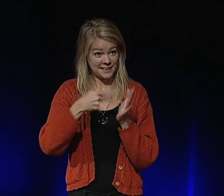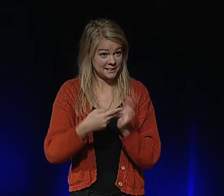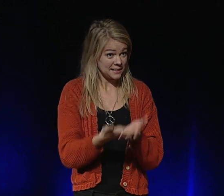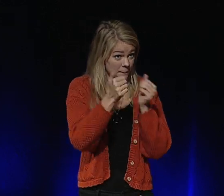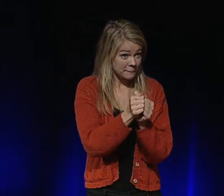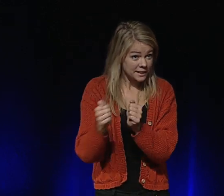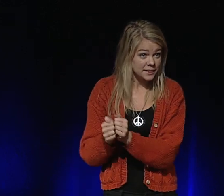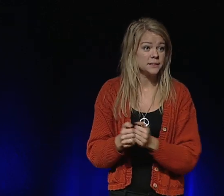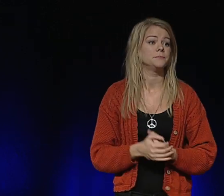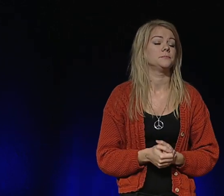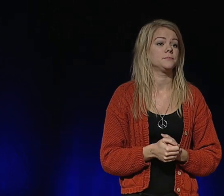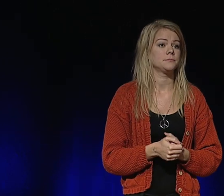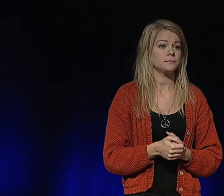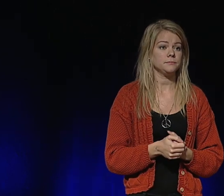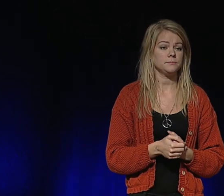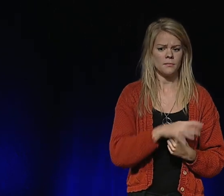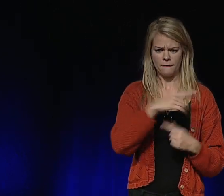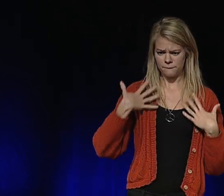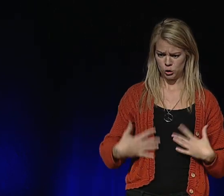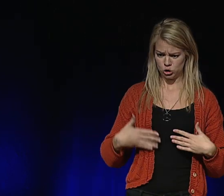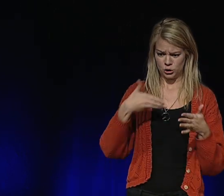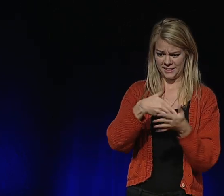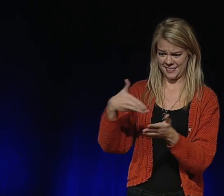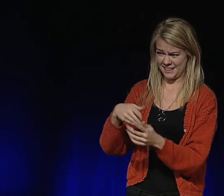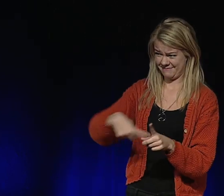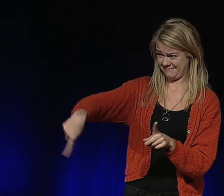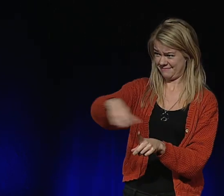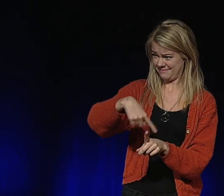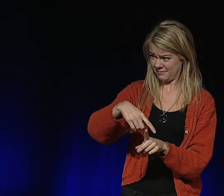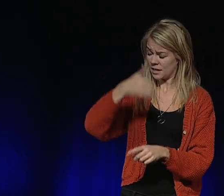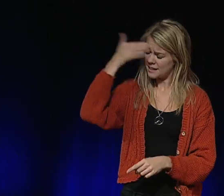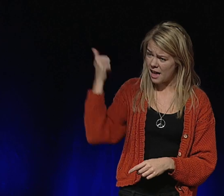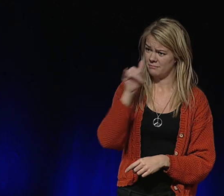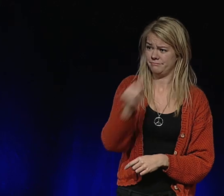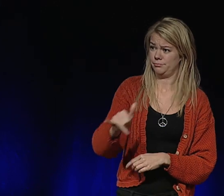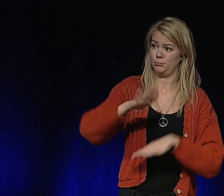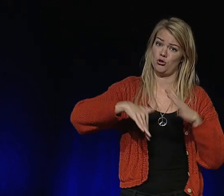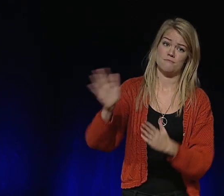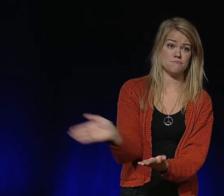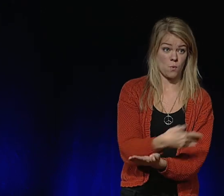tekniska hjälpmedel. Talteknologi. Och det går att bygga bort fysiska hinder.